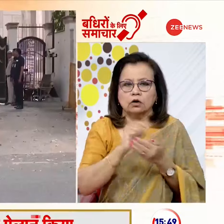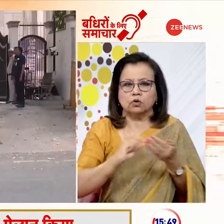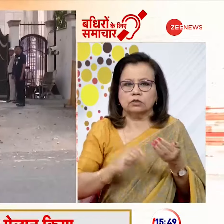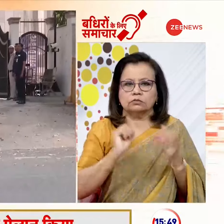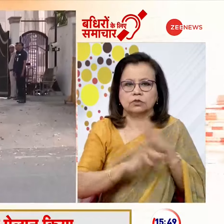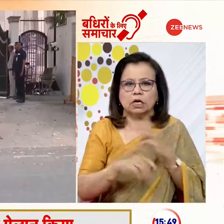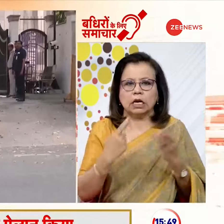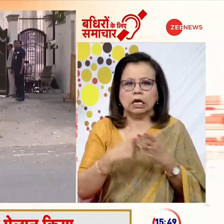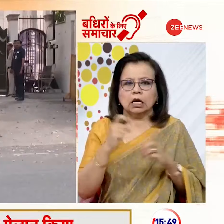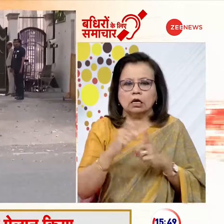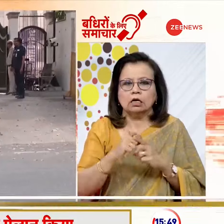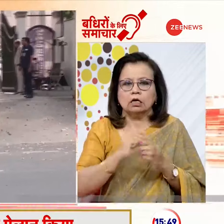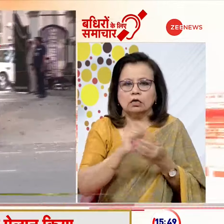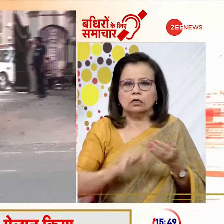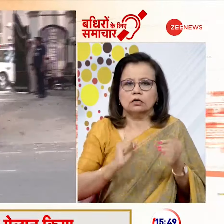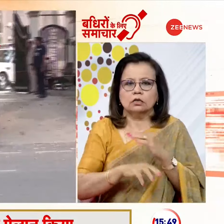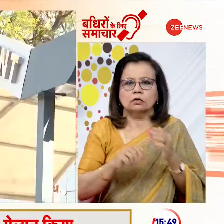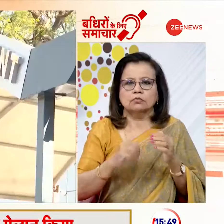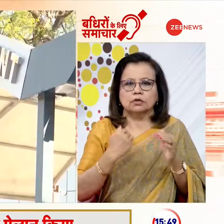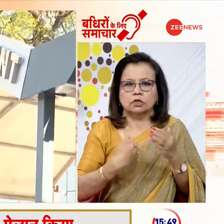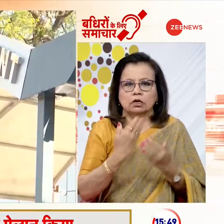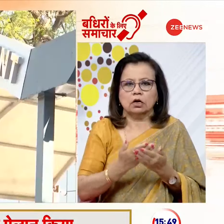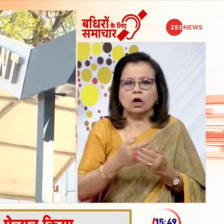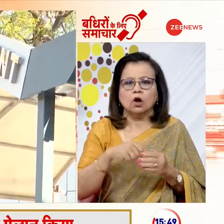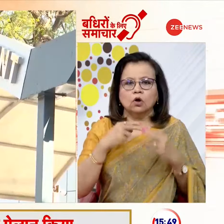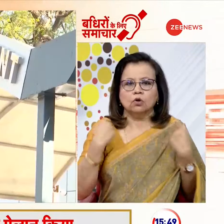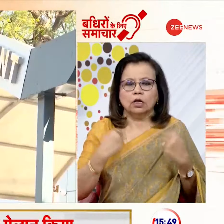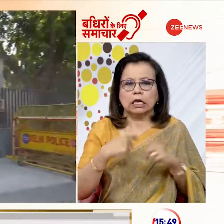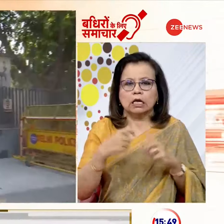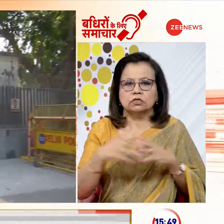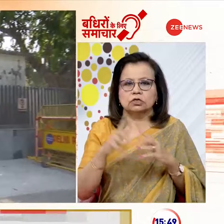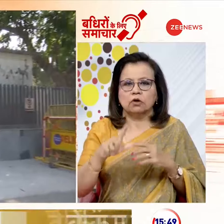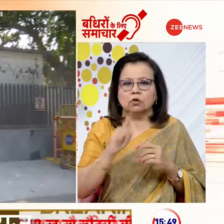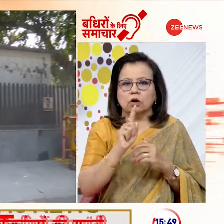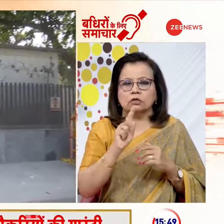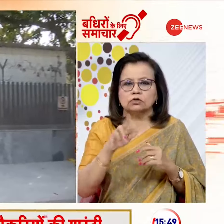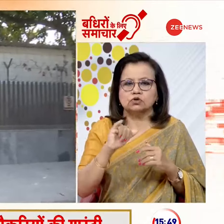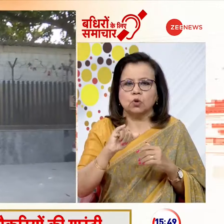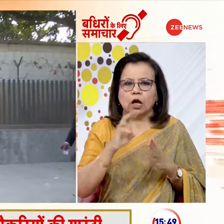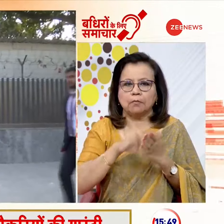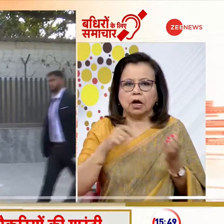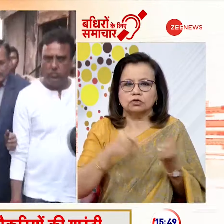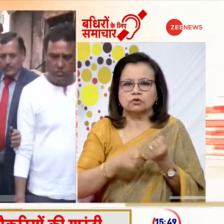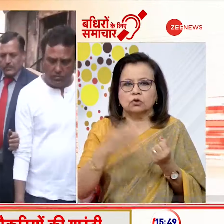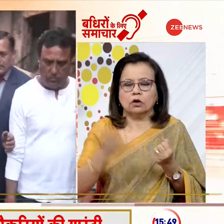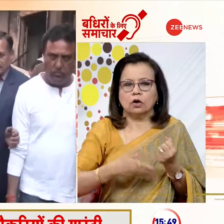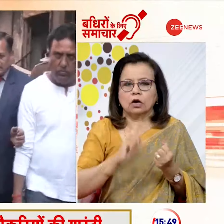E.D. की अरजी पर ये समन भीजा गया कोट ने केजरिवाल को 16 मार्च को पेश होने को कहा है